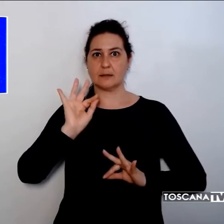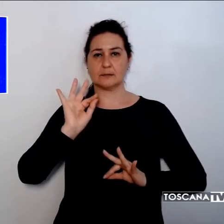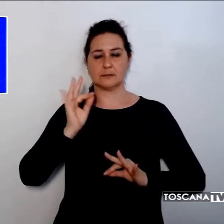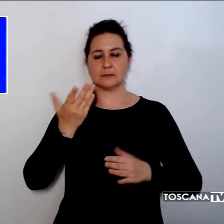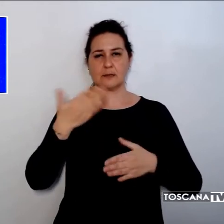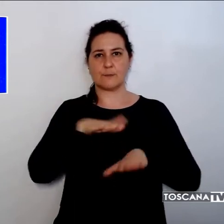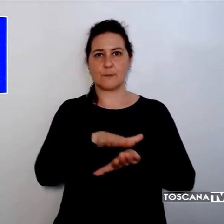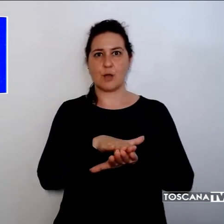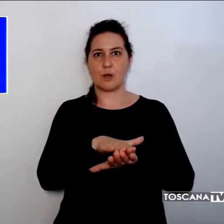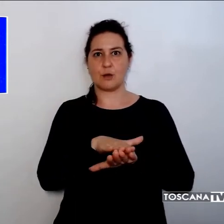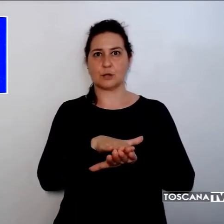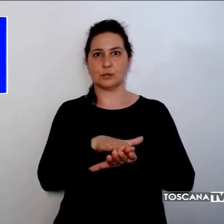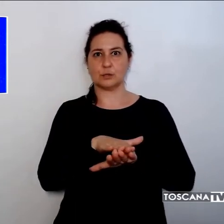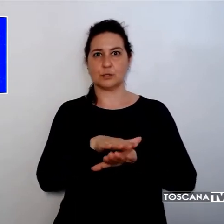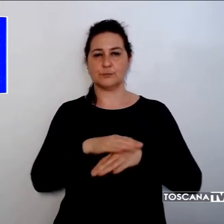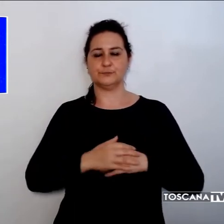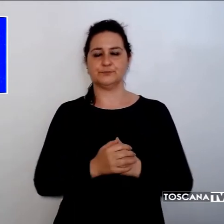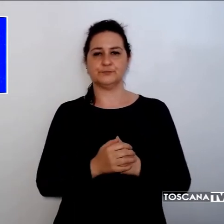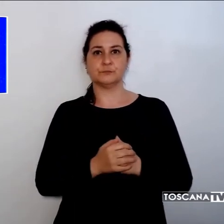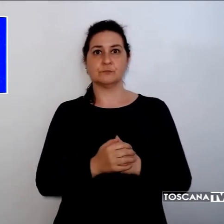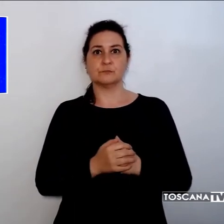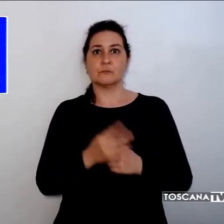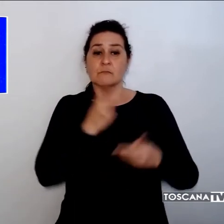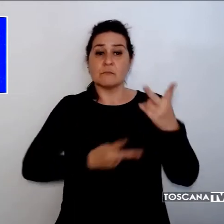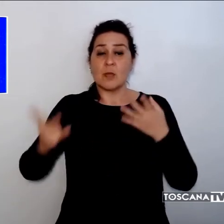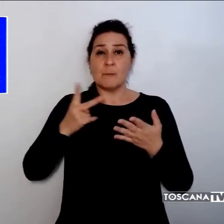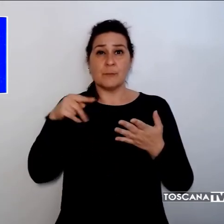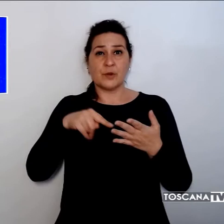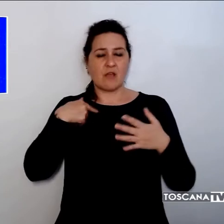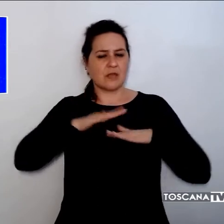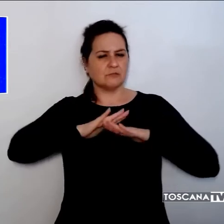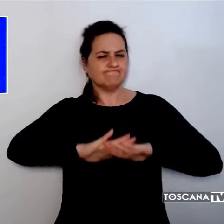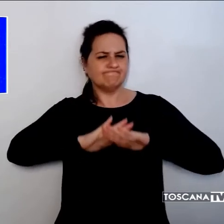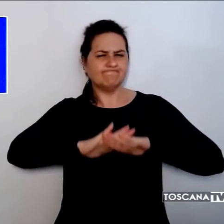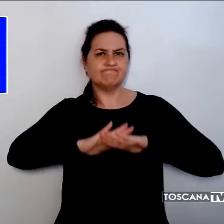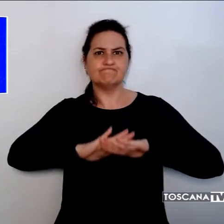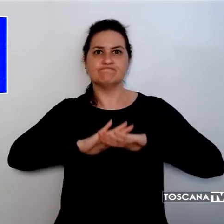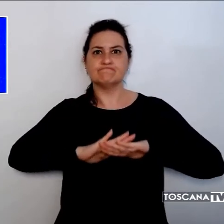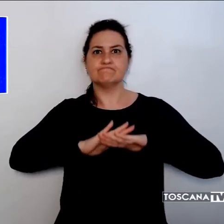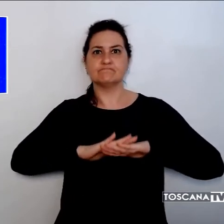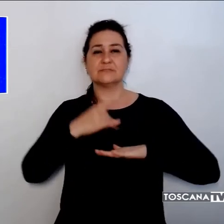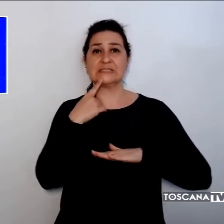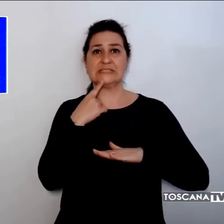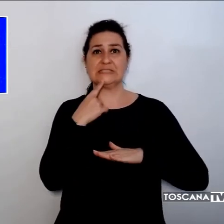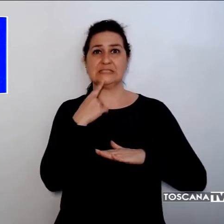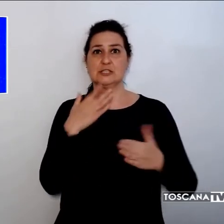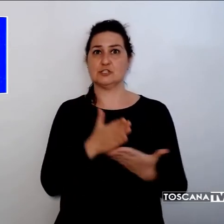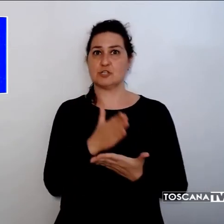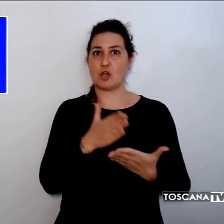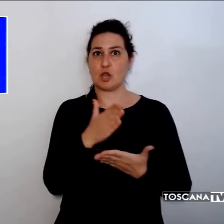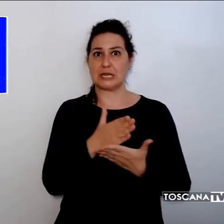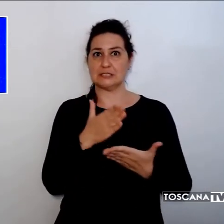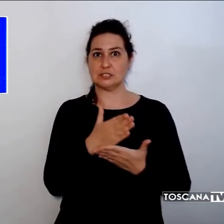'uomo, nonostante i disperati tentativi di rianimarlo, fatti dai soccorritori della pubblica